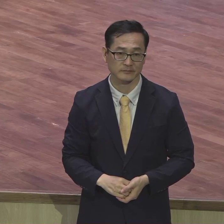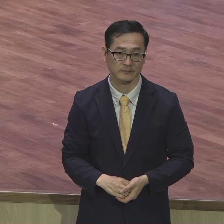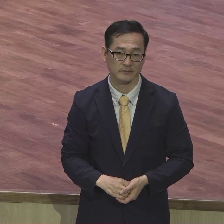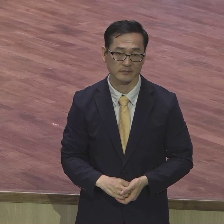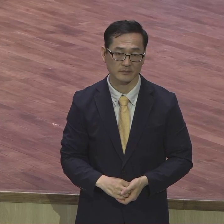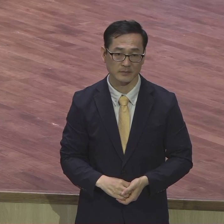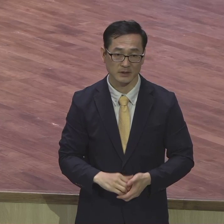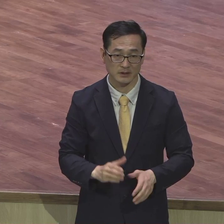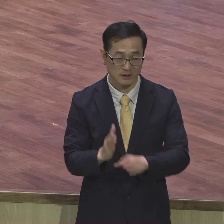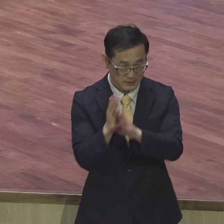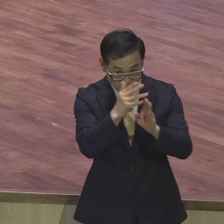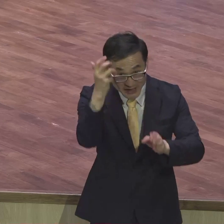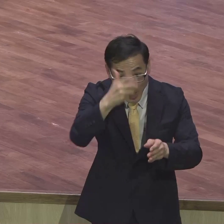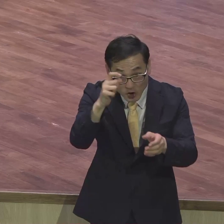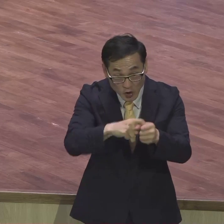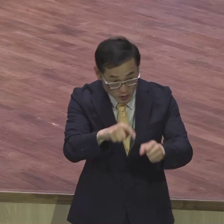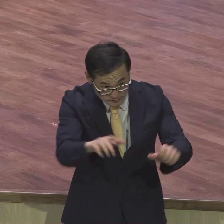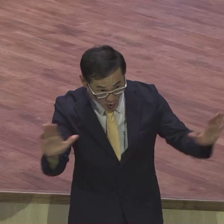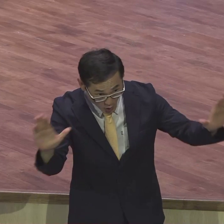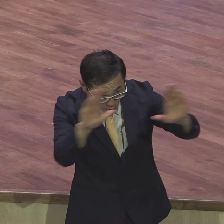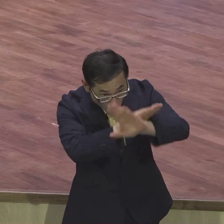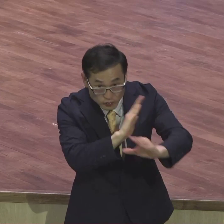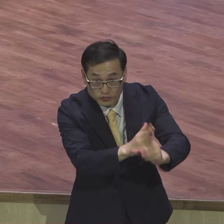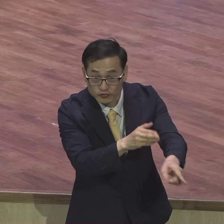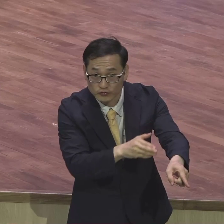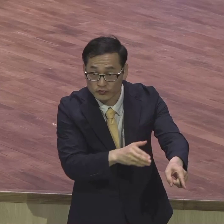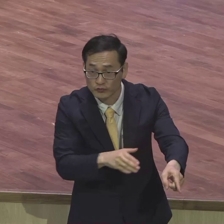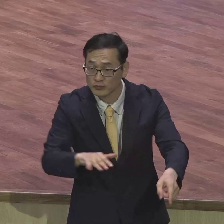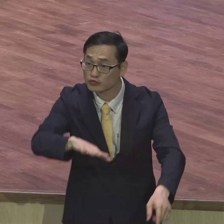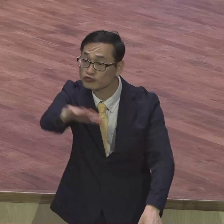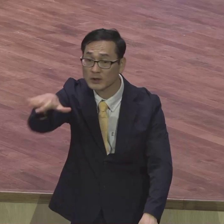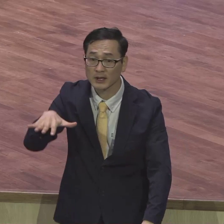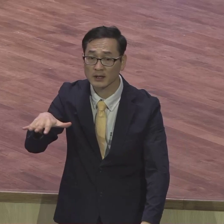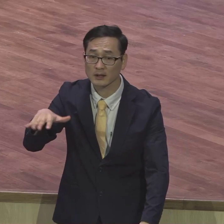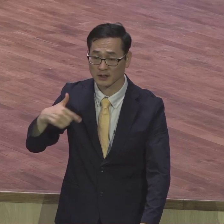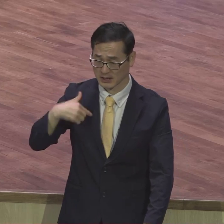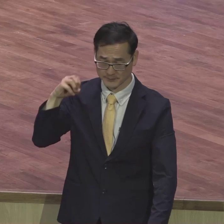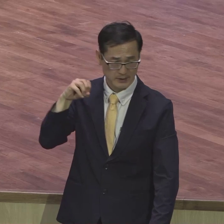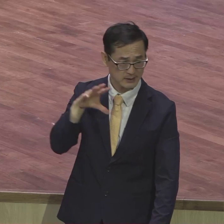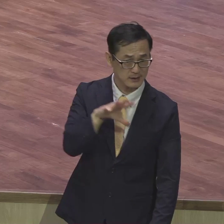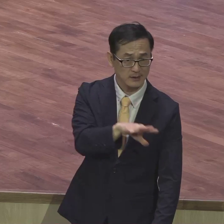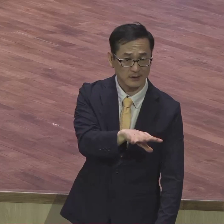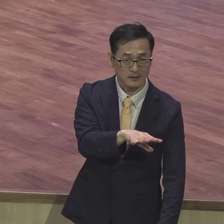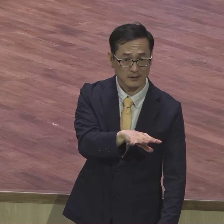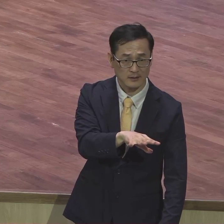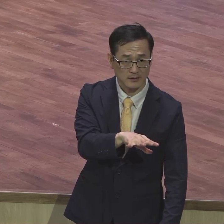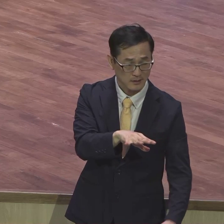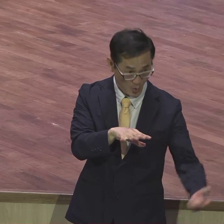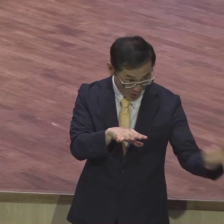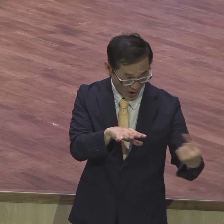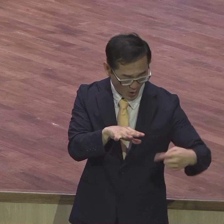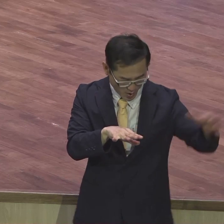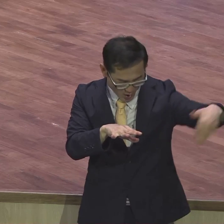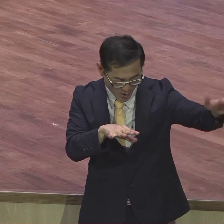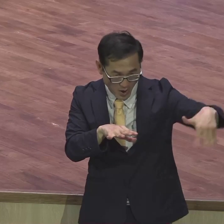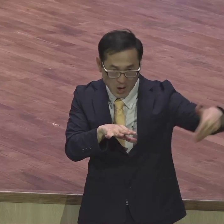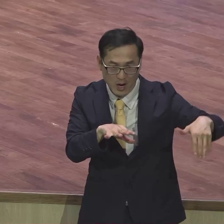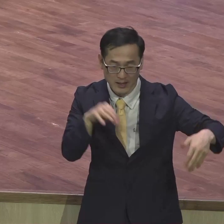어두워 있으니까 너희는 빛이니 너희를 보고 너희 불을 보고 바른 길로 오도록 인도해라 너희는 빛이다